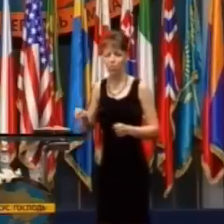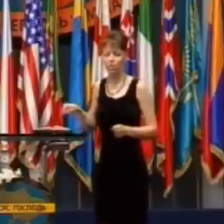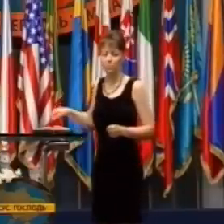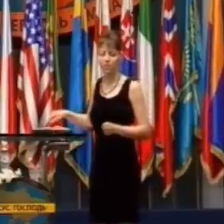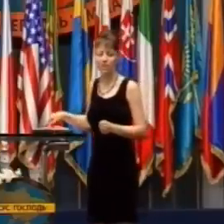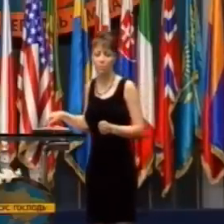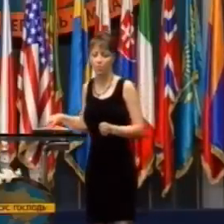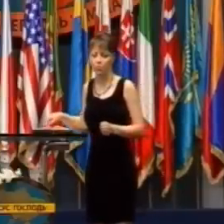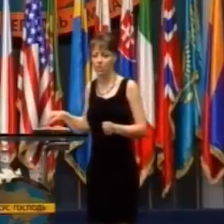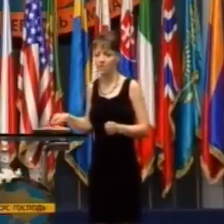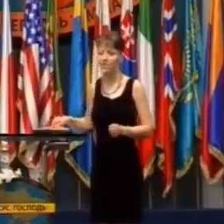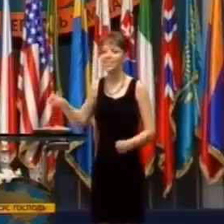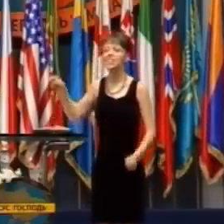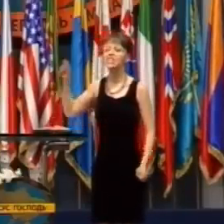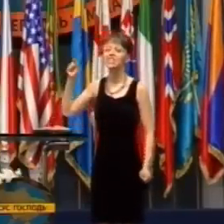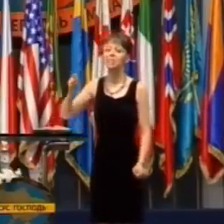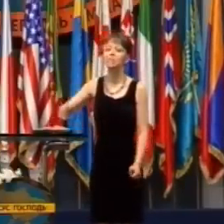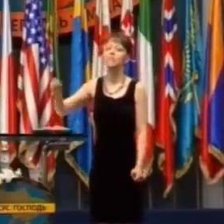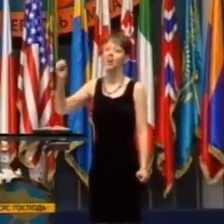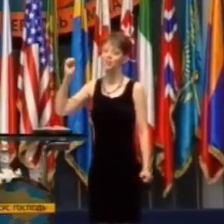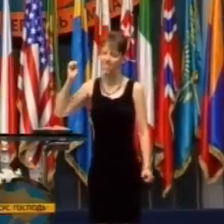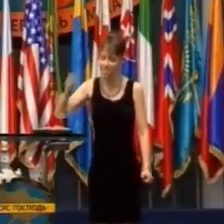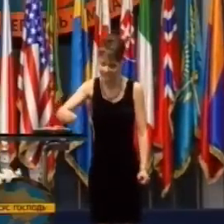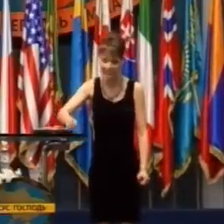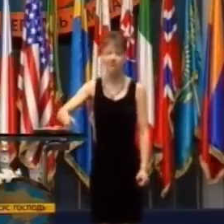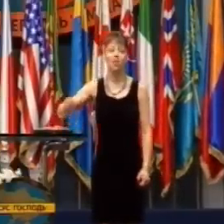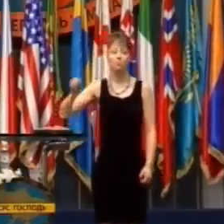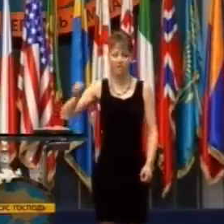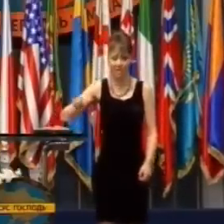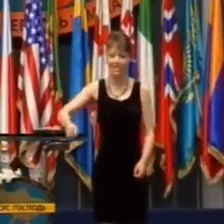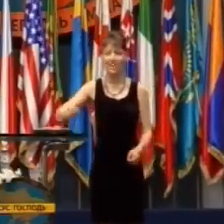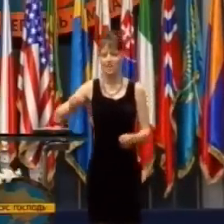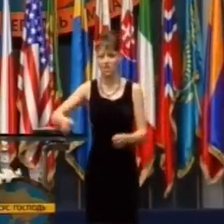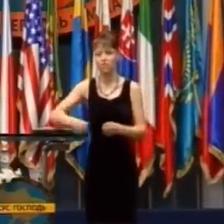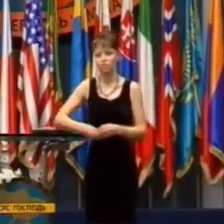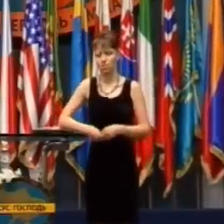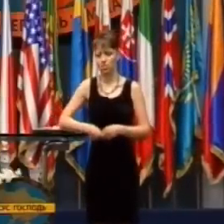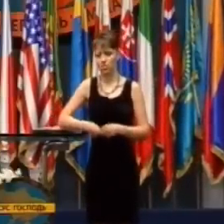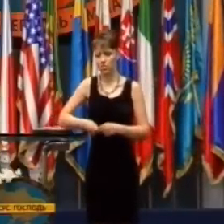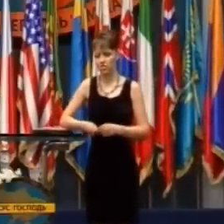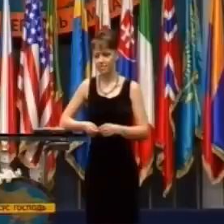Lebo Boh hovorí, nezabúdaj na žiadne z jeho dobrodení.